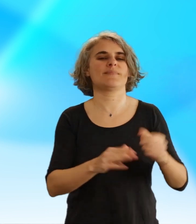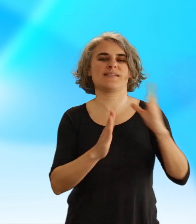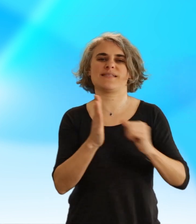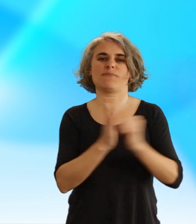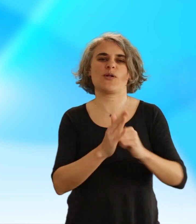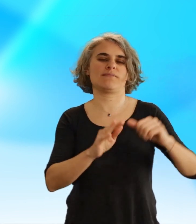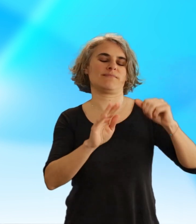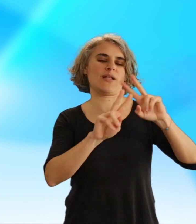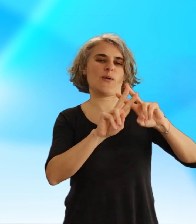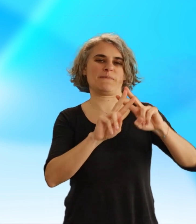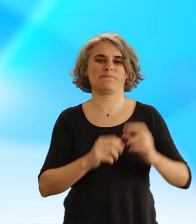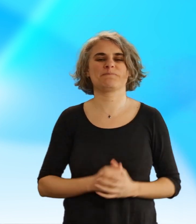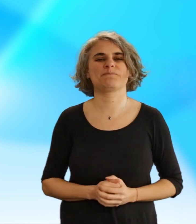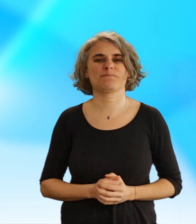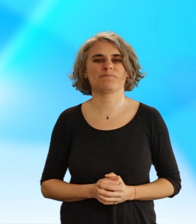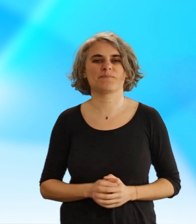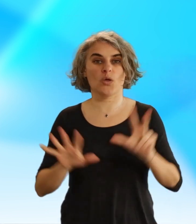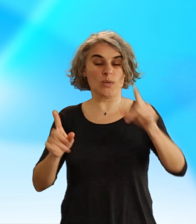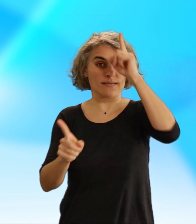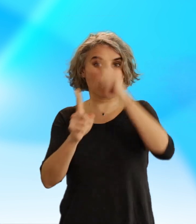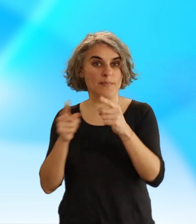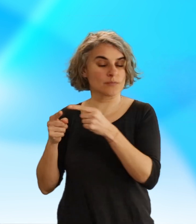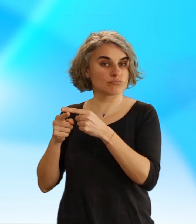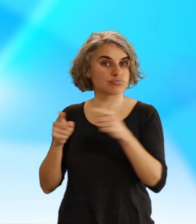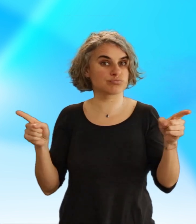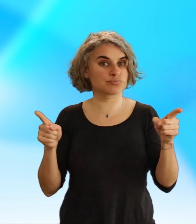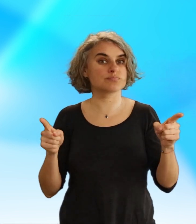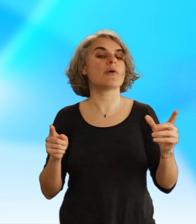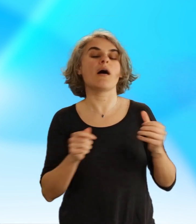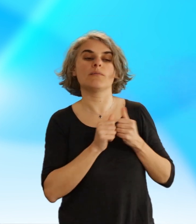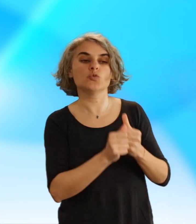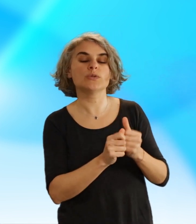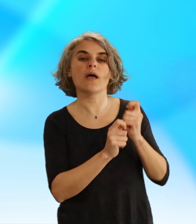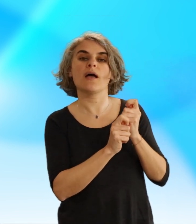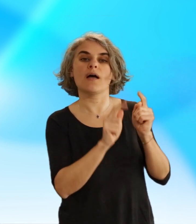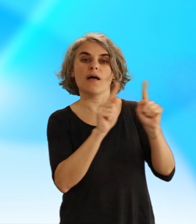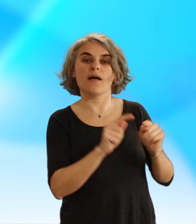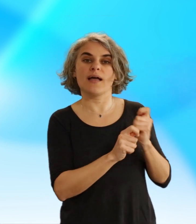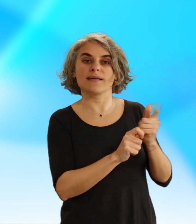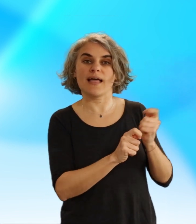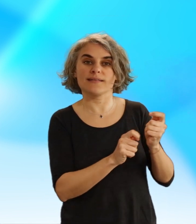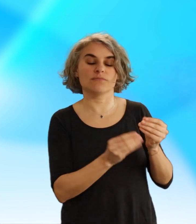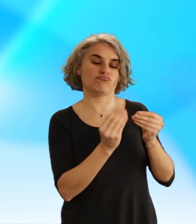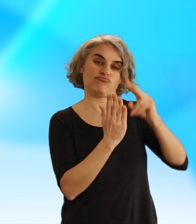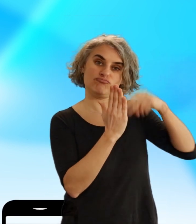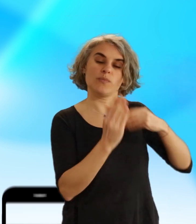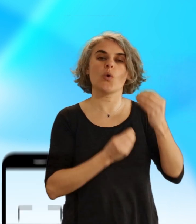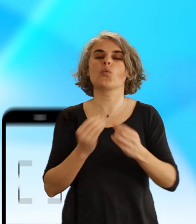est représenté par une étoile. Les 8 catégories sont intégralement accessibles sous forme de carte ou au sein de l